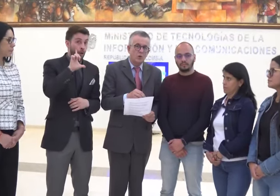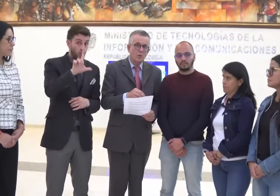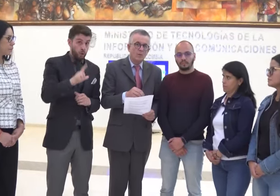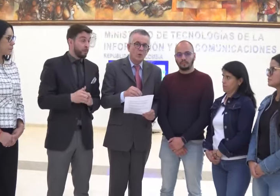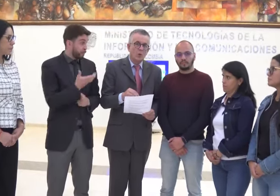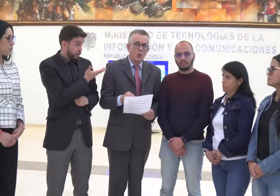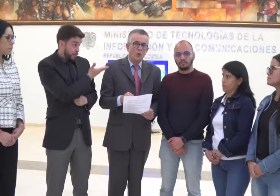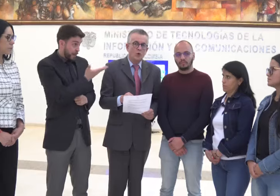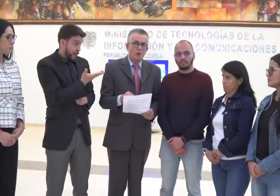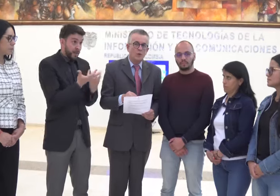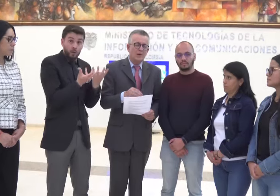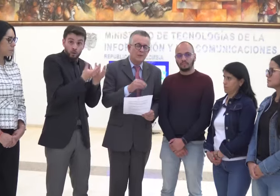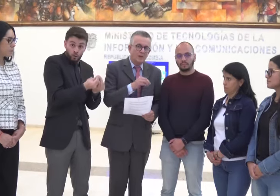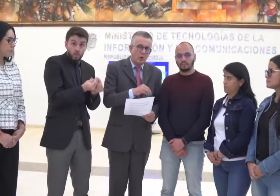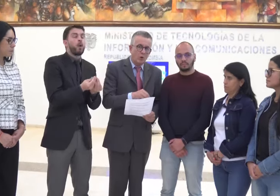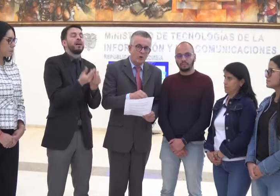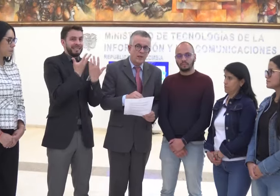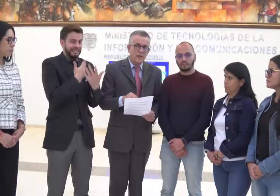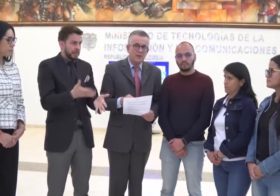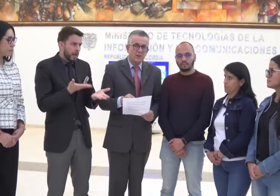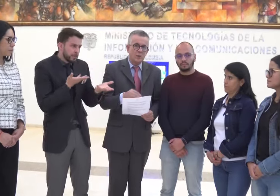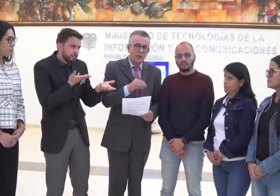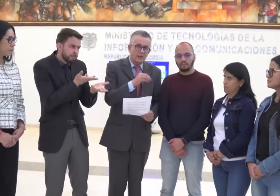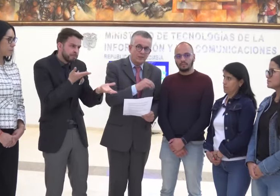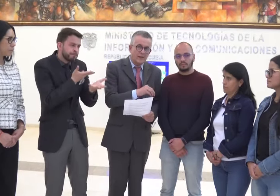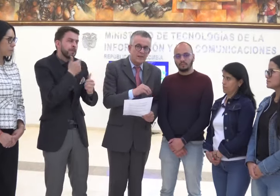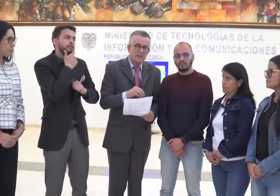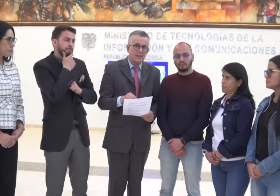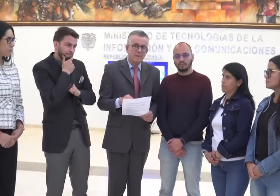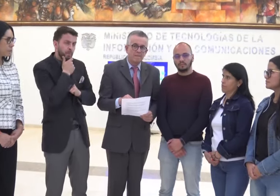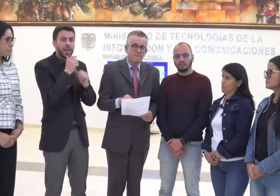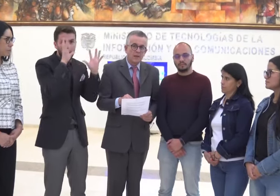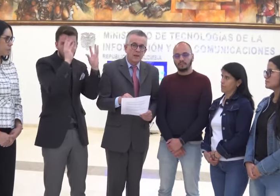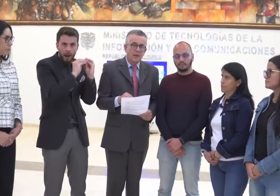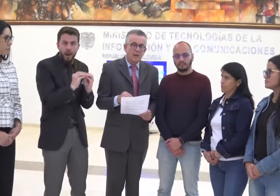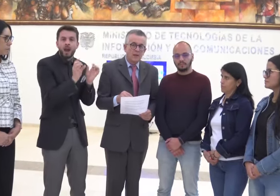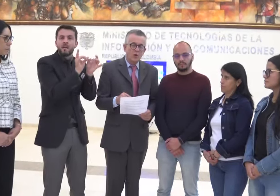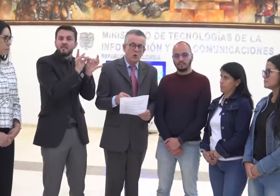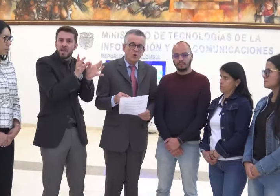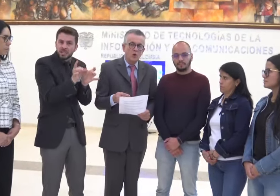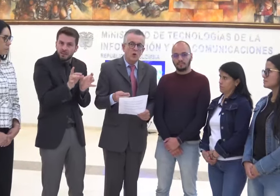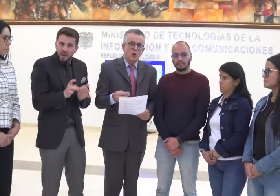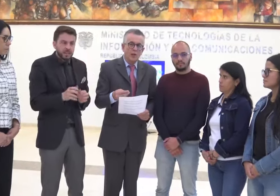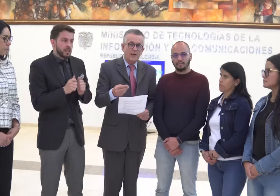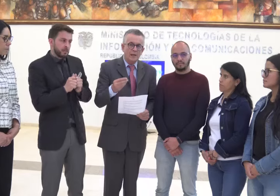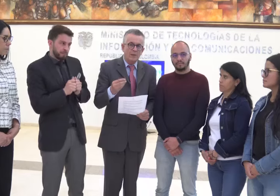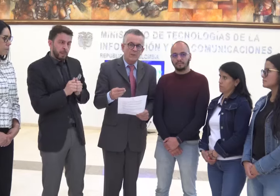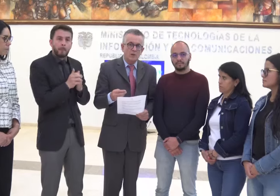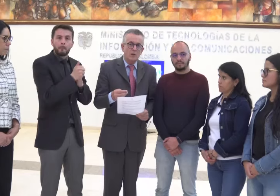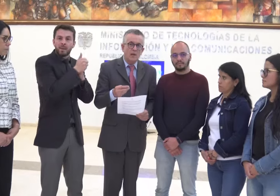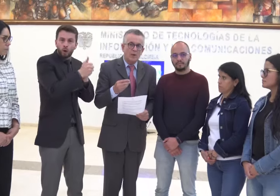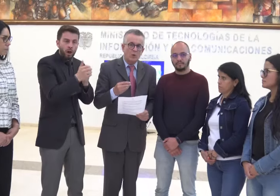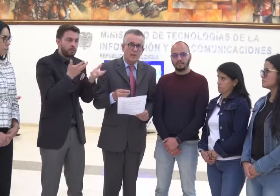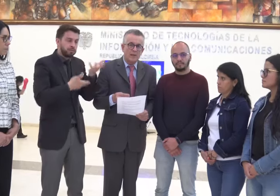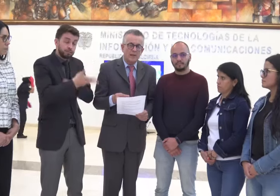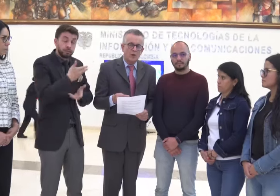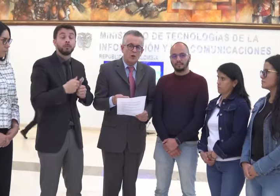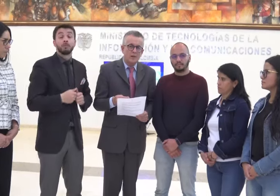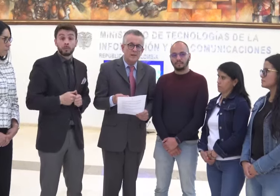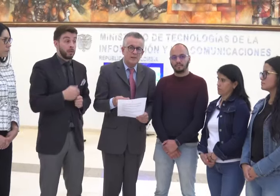unas metodologías, unas fechas incluso recibimos unas recomendaciones